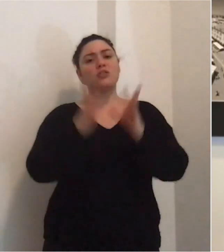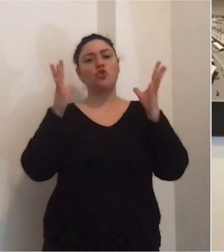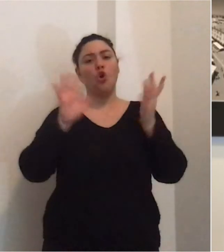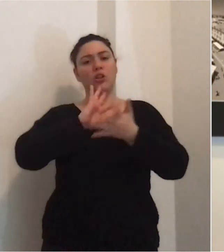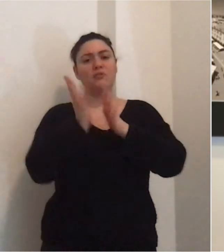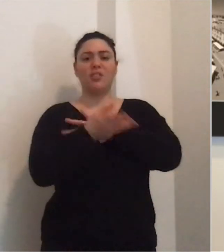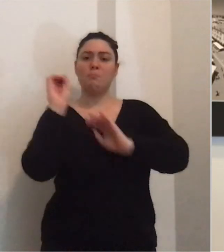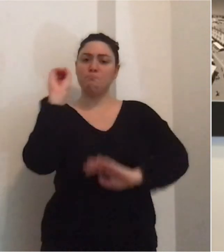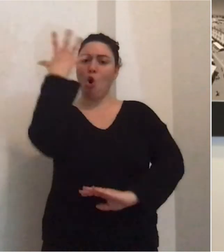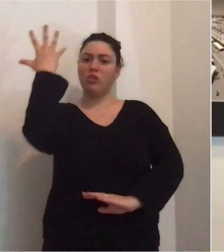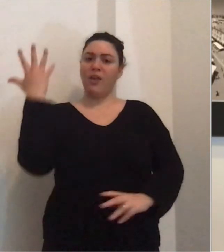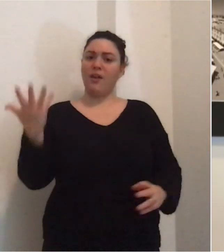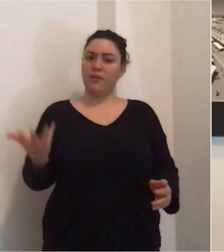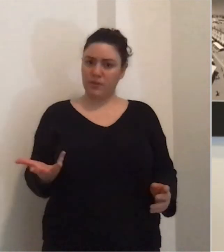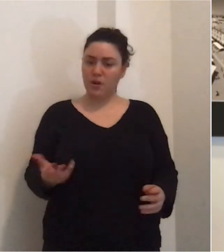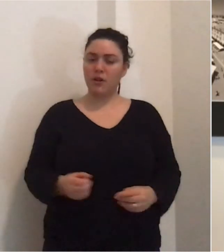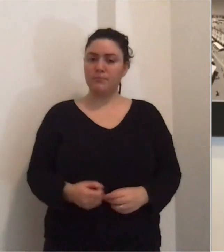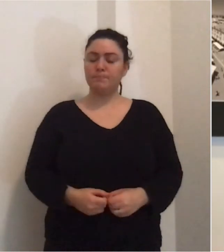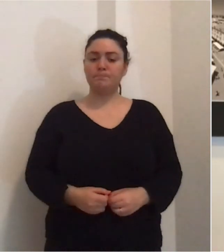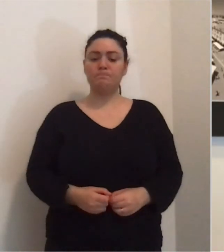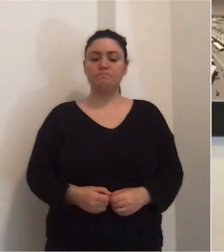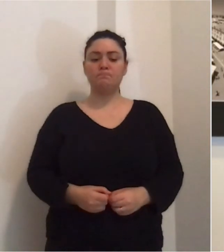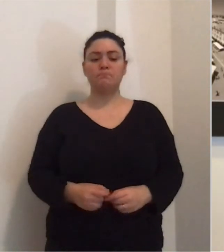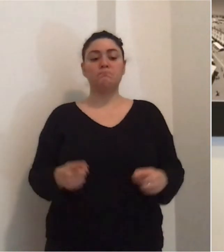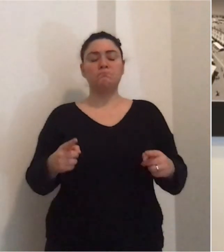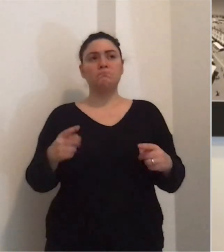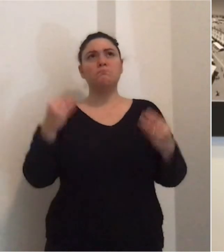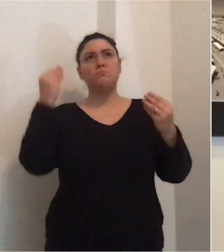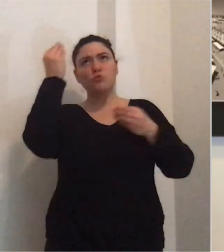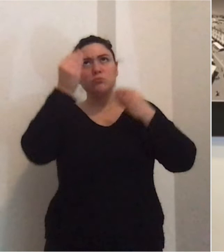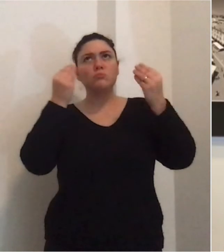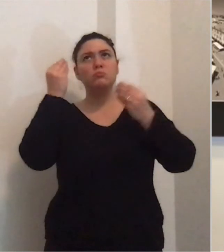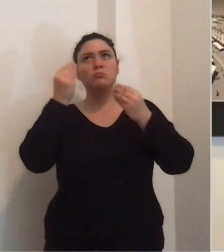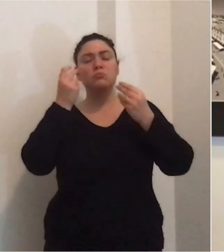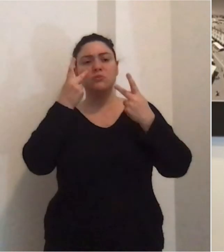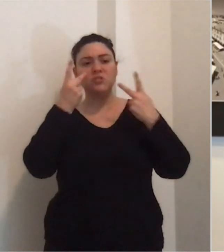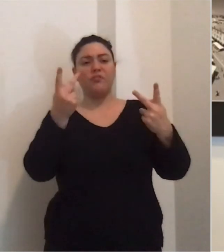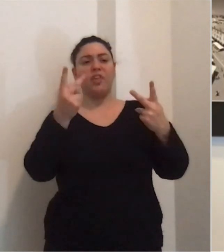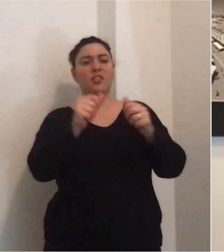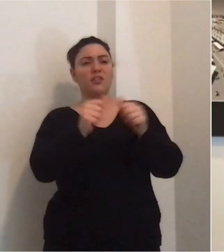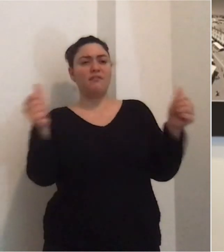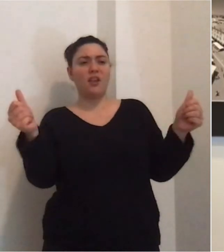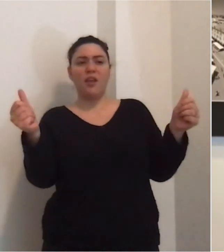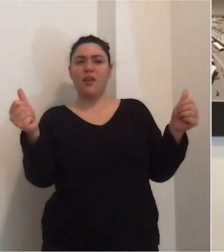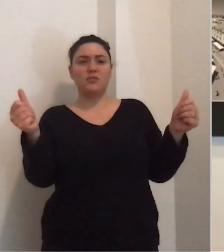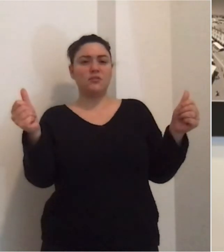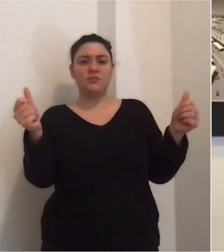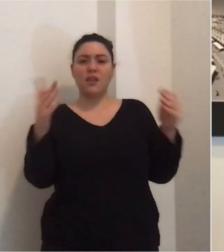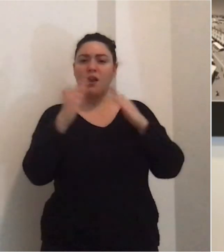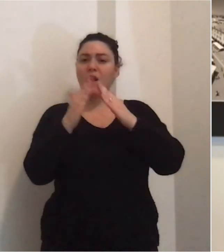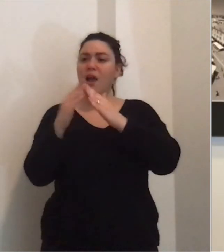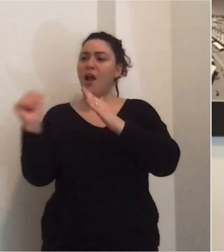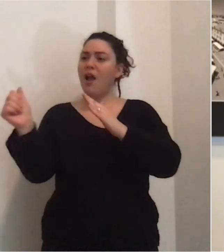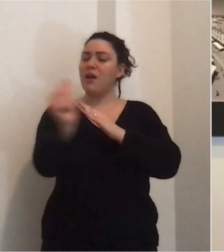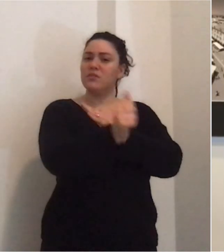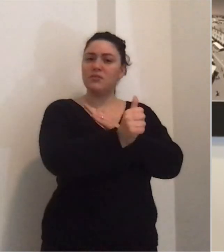forzata, occasione per modernizzarci sta saltando fuori, ve lo do con uno spunto in riflessione le differenze che ci